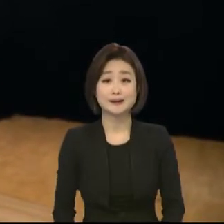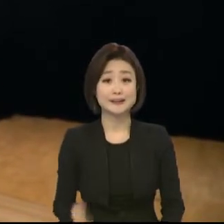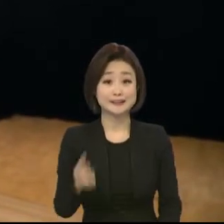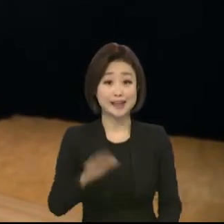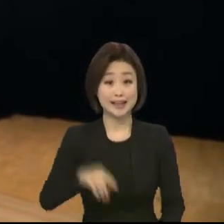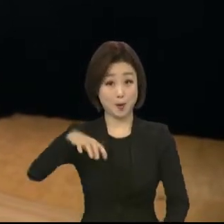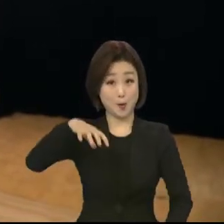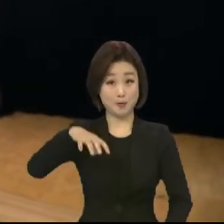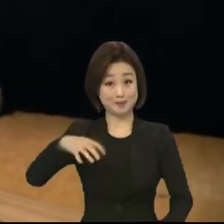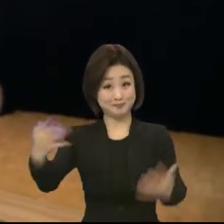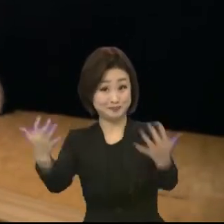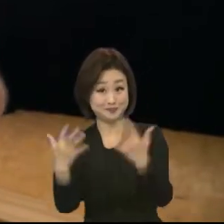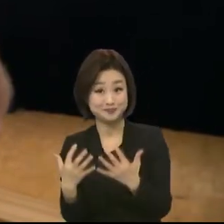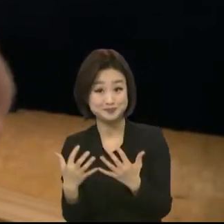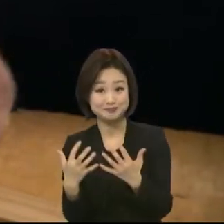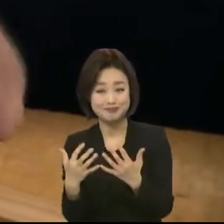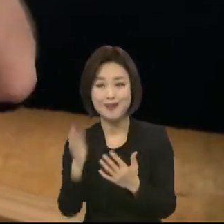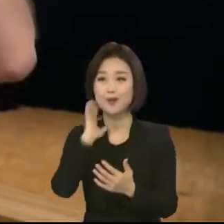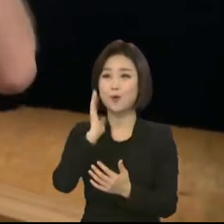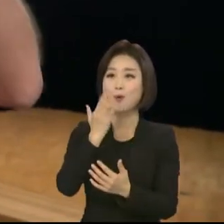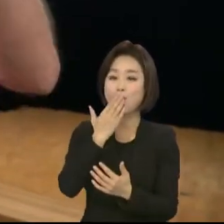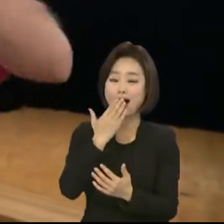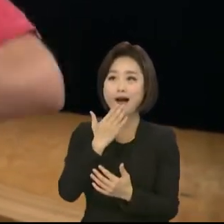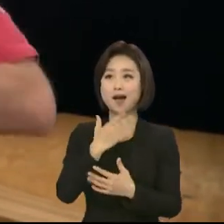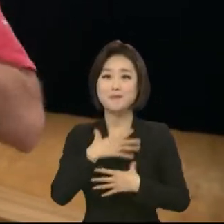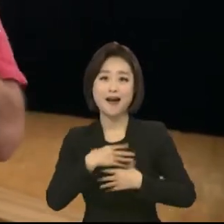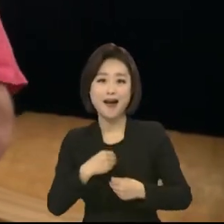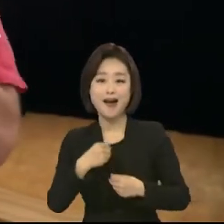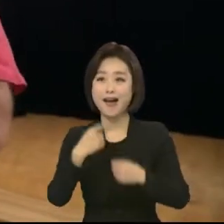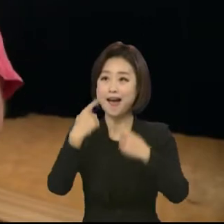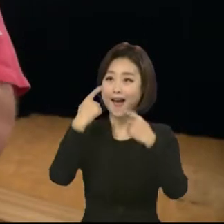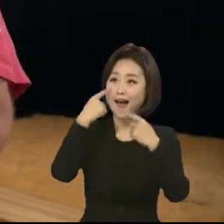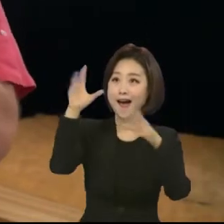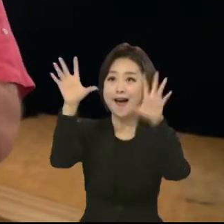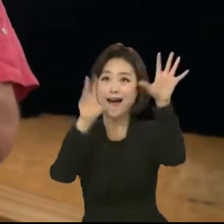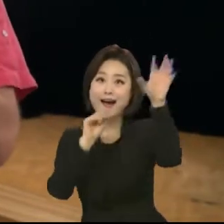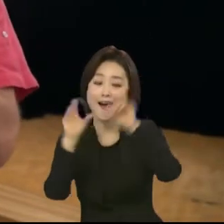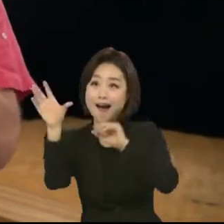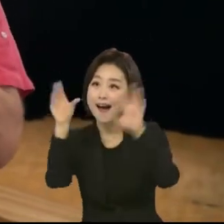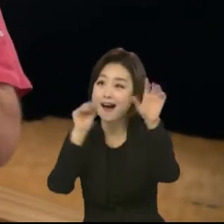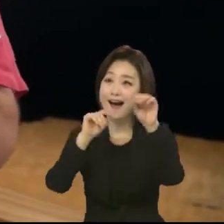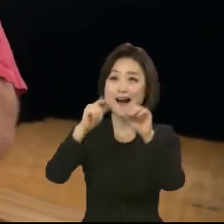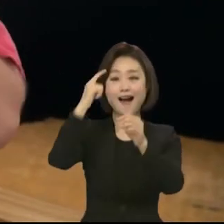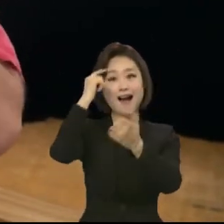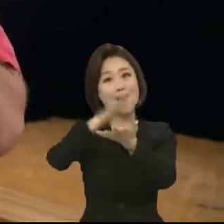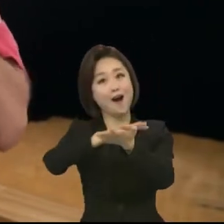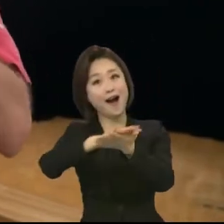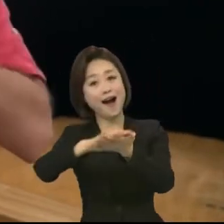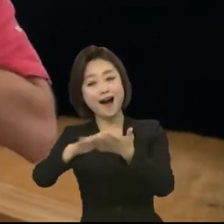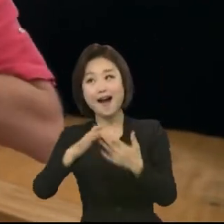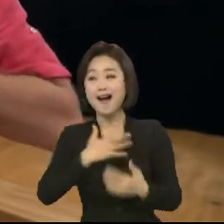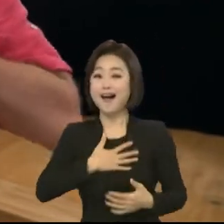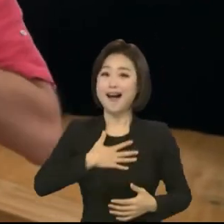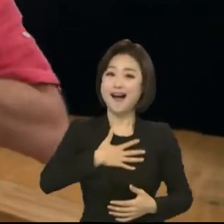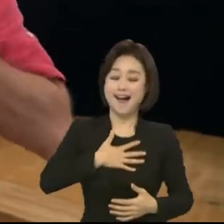이곳에서만큼은 농인들이 아주 편하게 공연을 즐기고 또 느낄 수 있기를 바랍니다.